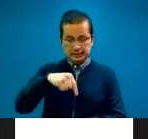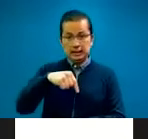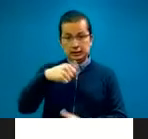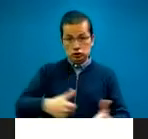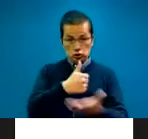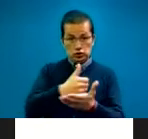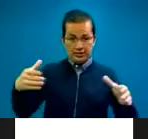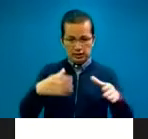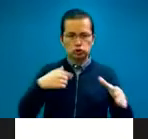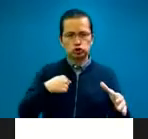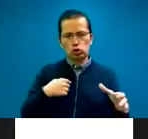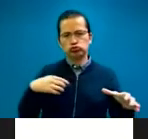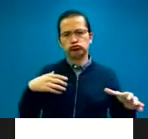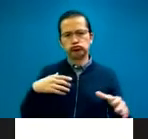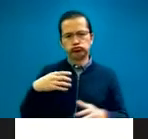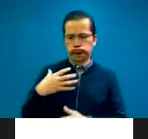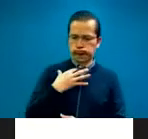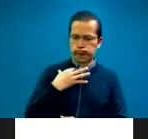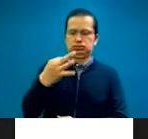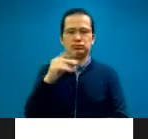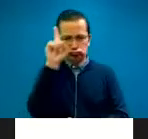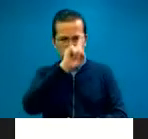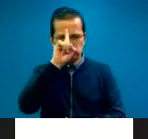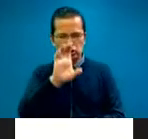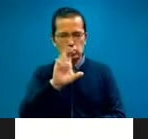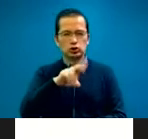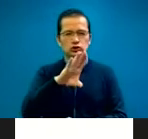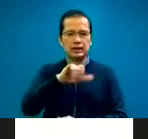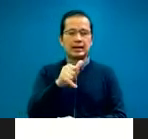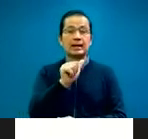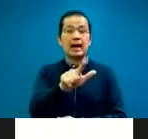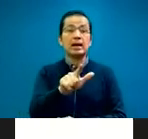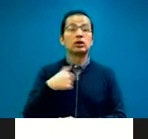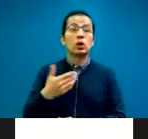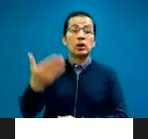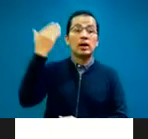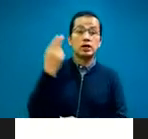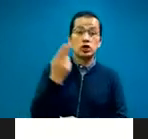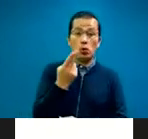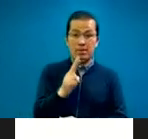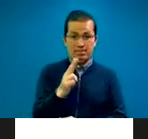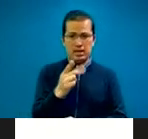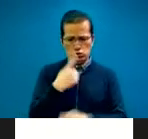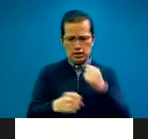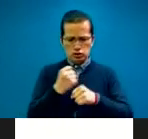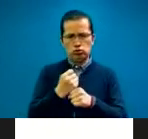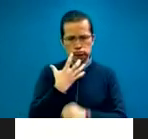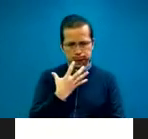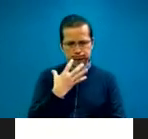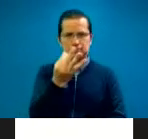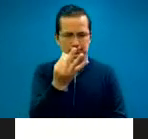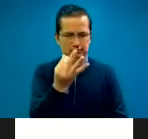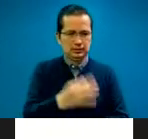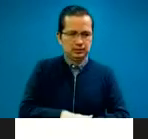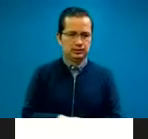Fui electo en noviembre del año pasado. Y una de las formas en que hemos logrado